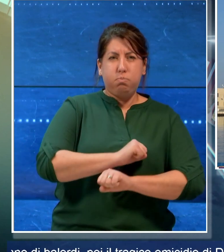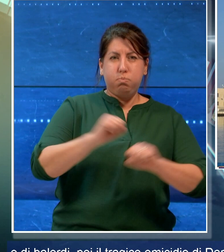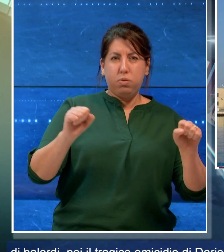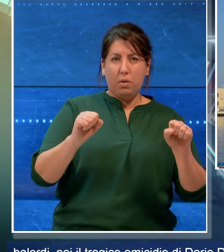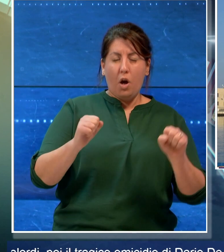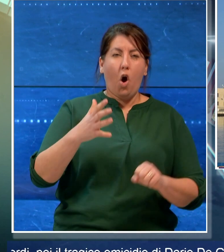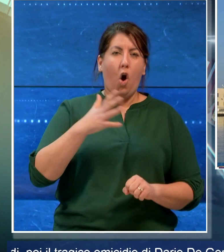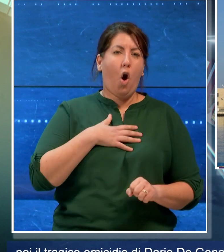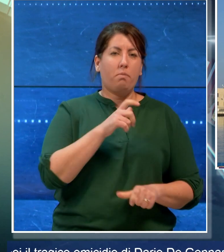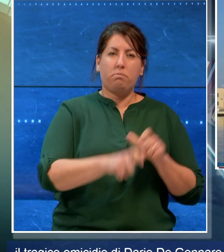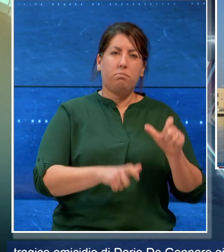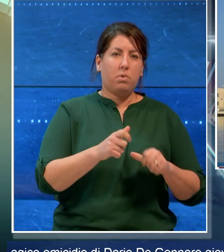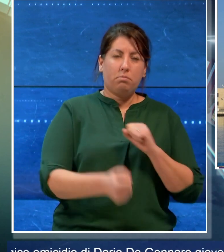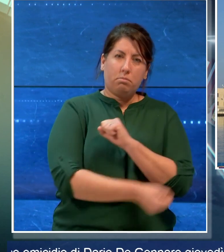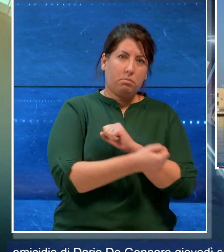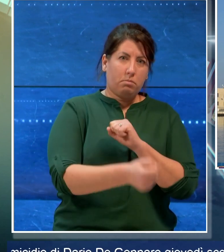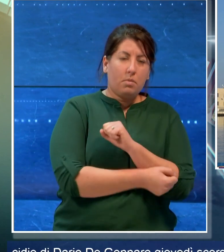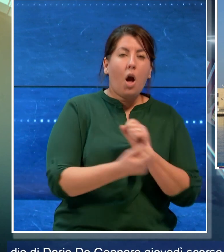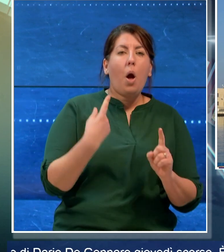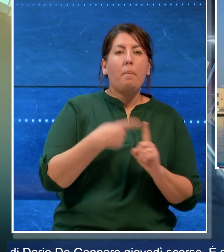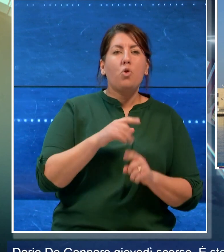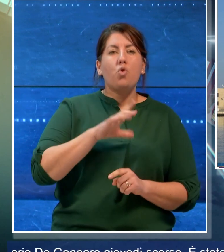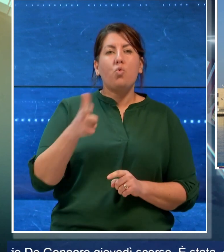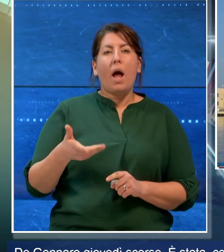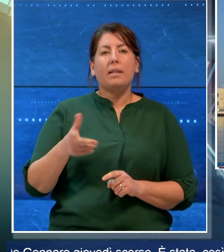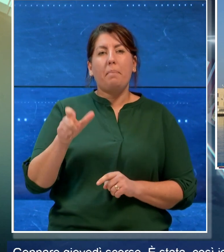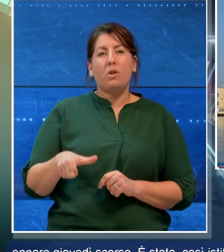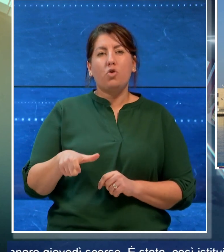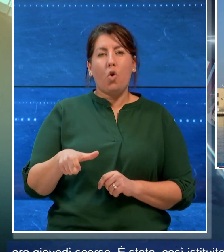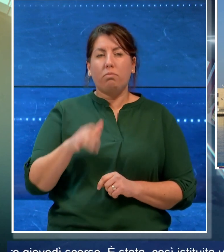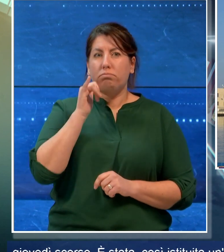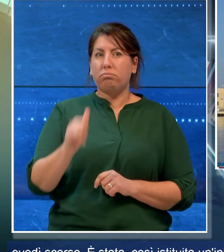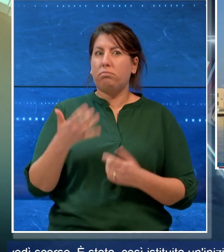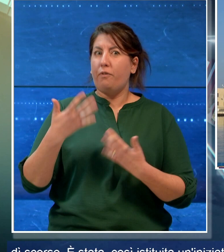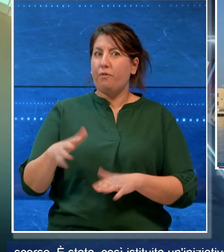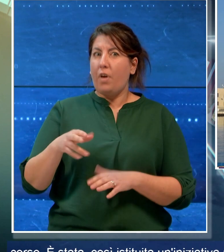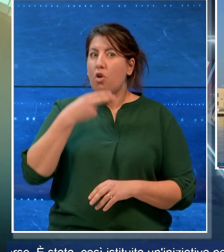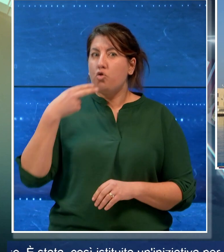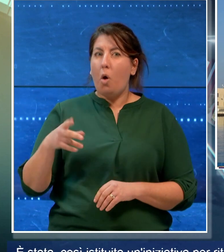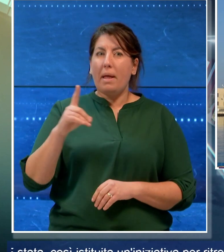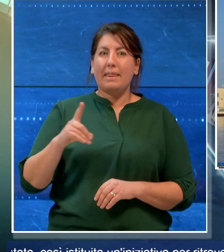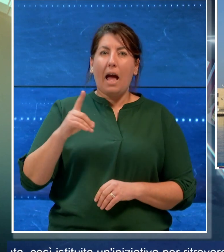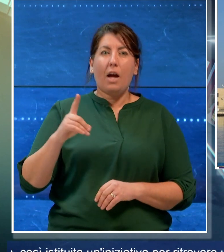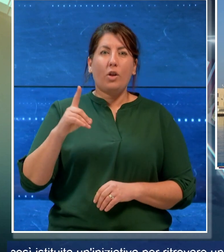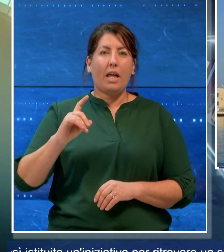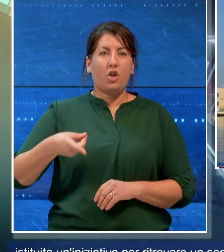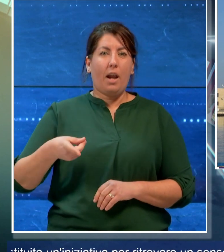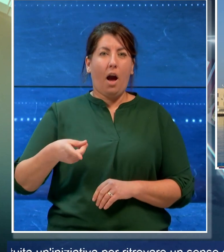di Balordi, poi il tragico omicidio di Dario De Gennaro.